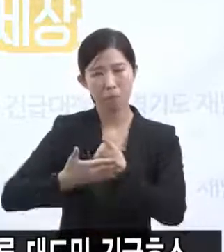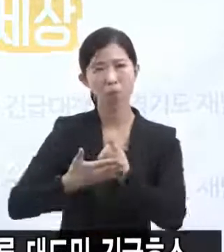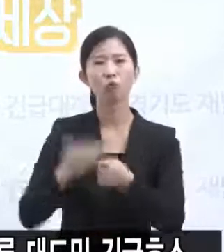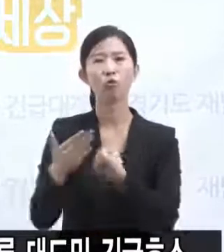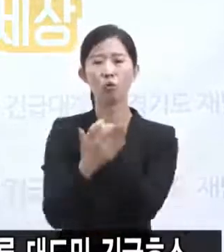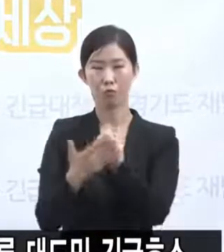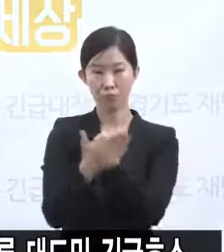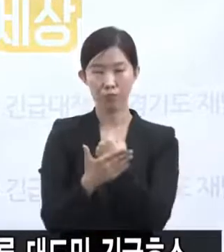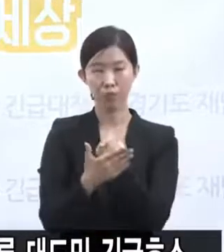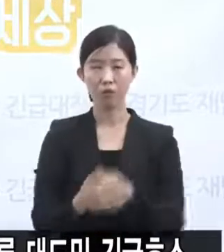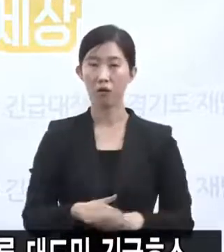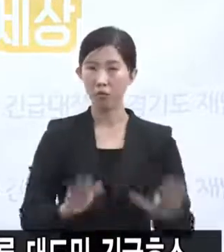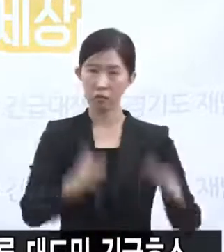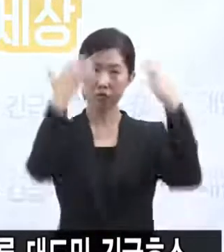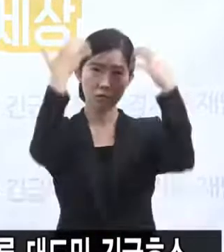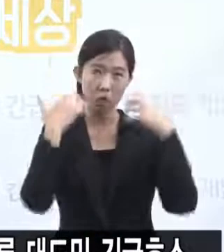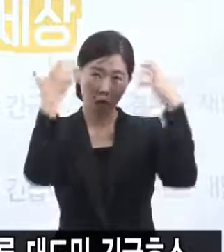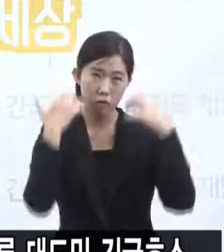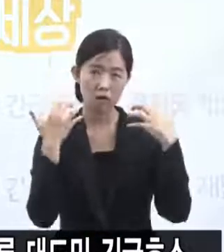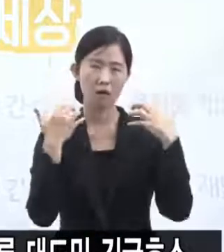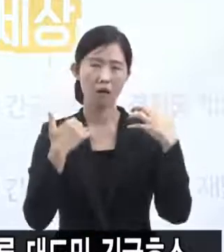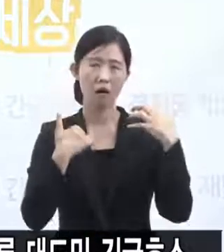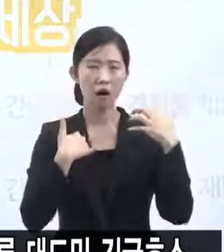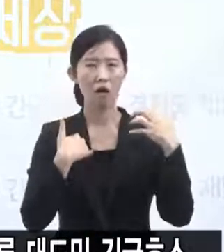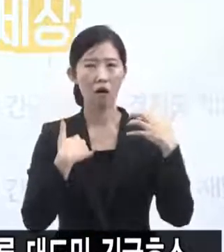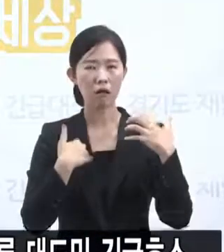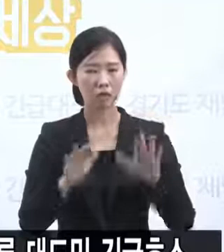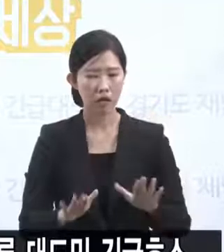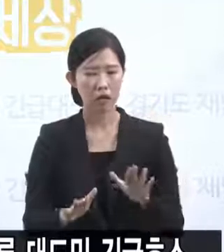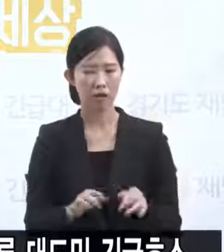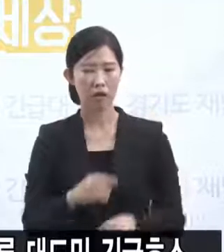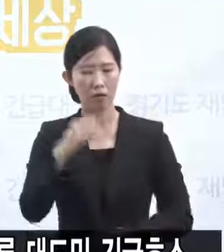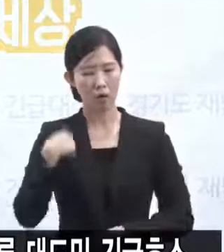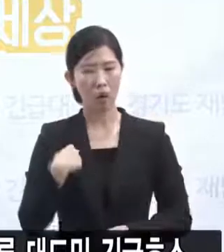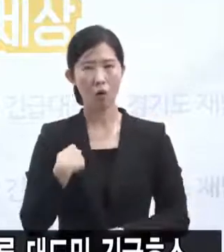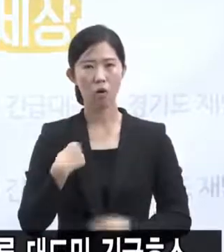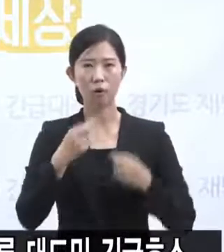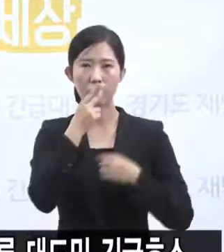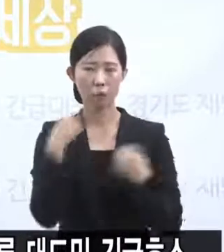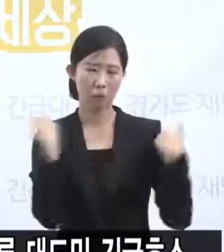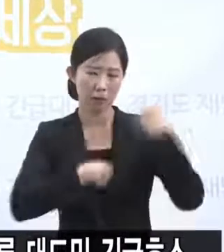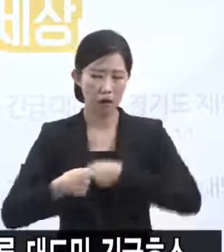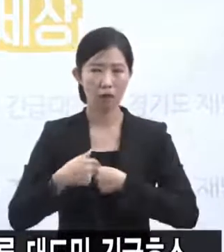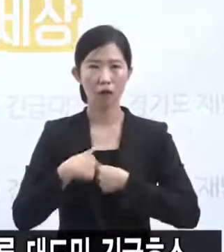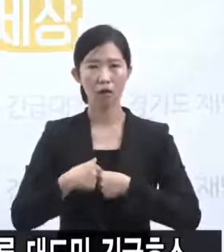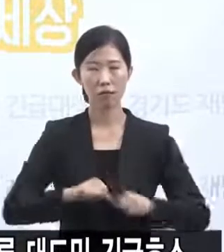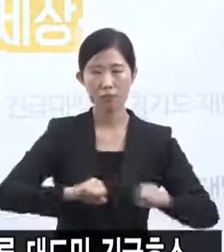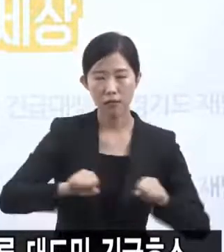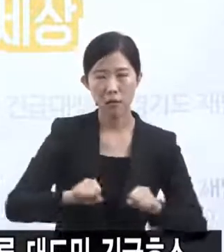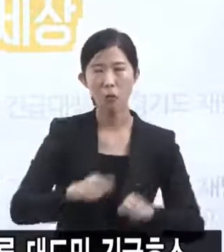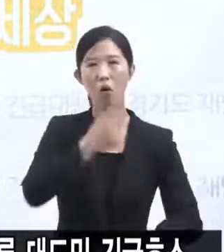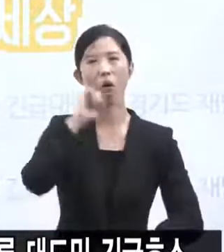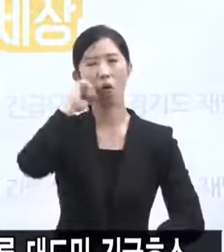더위와의 사투로 더욱 의료진의 방역활동이 어려운 것을 잘 알지만 이렇게 의료진의 희생을